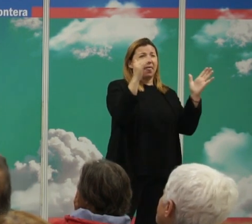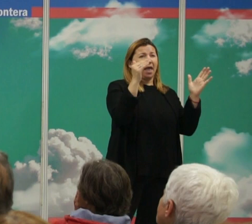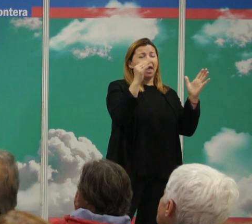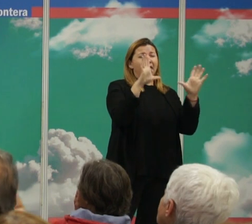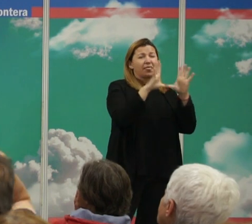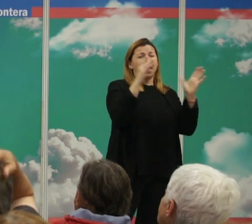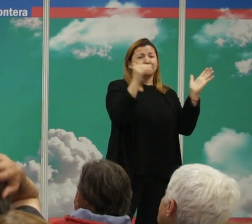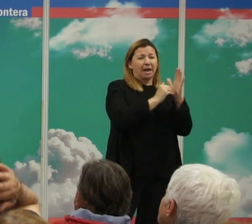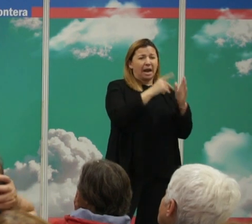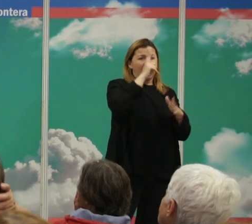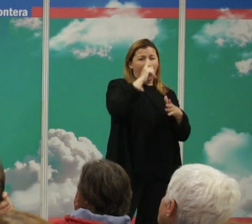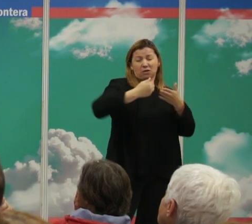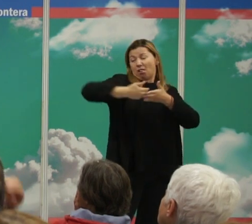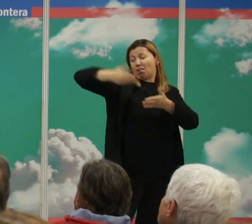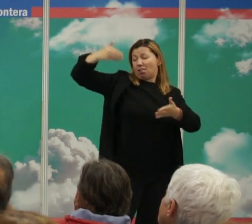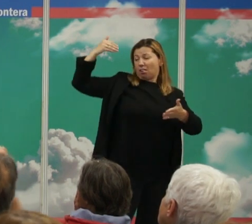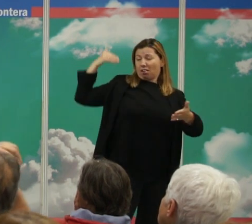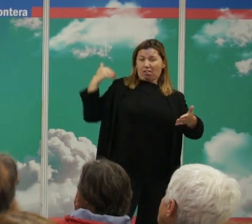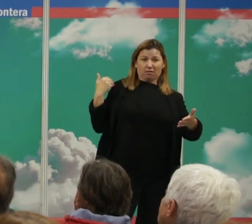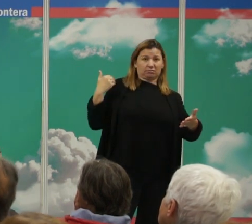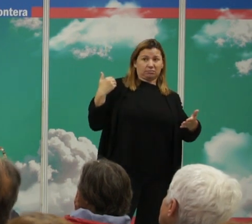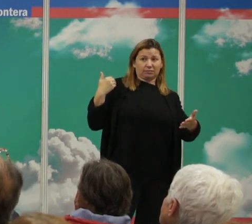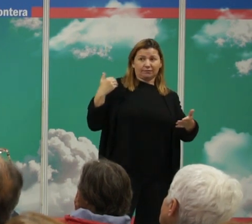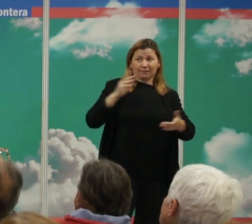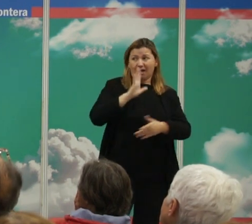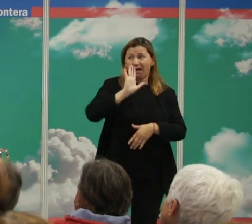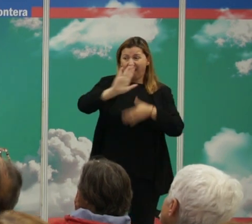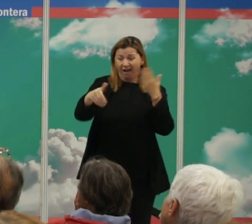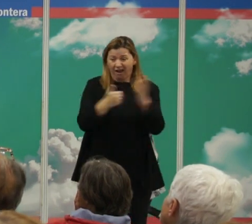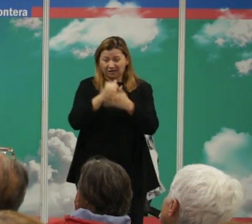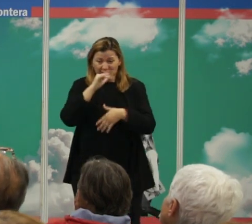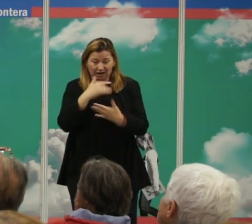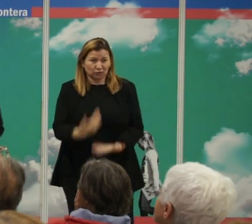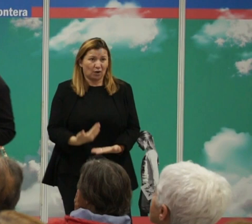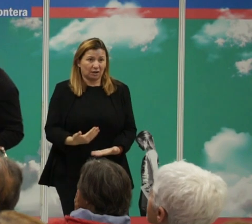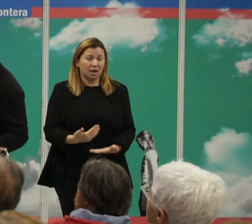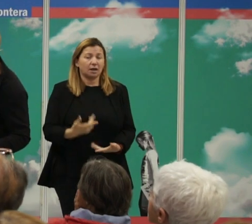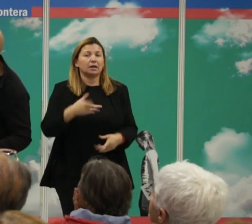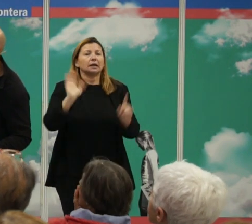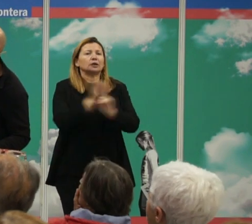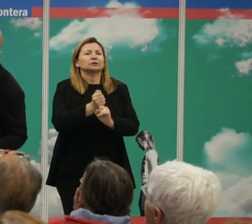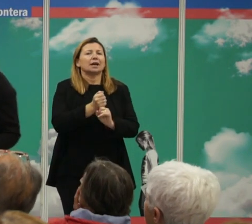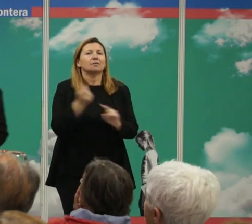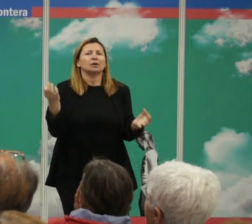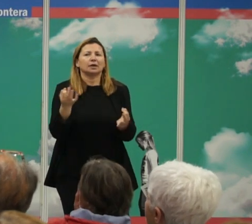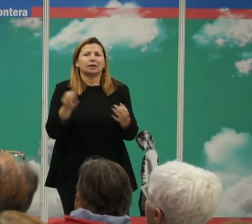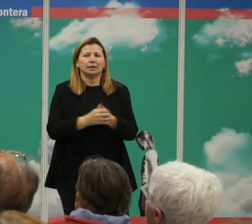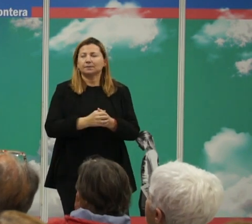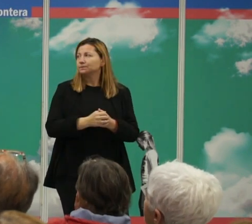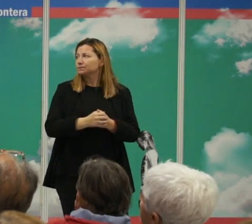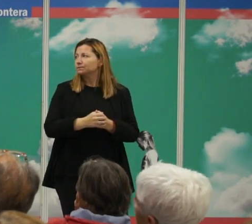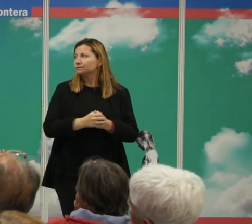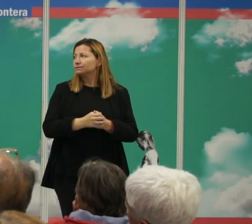o del periodístico en el viejo mundo hasta la actualidad y que es lo que nos encontramos pues nos encontramos una cosa bastante curiosa